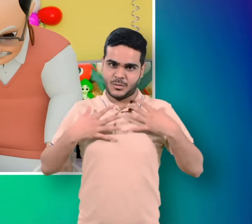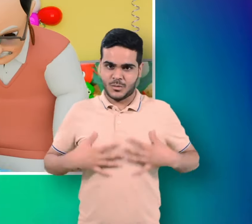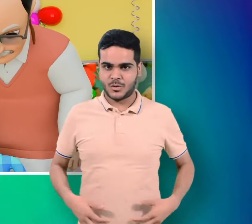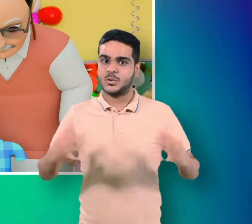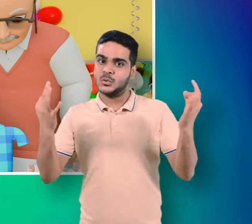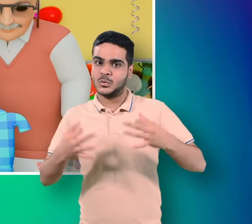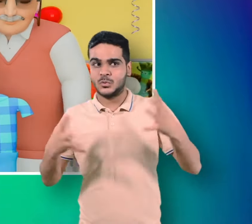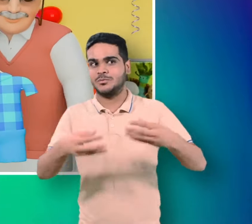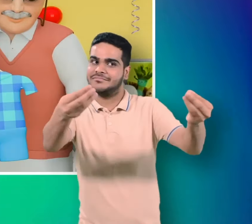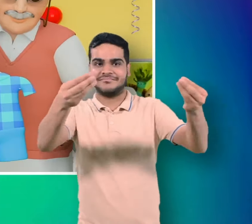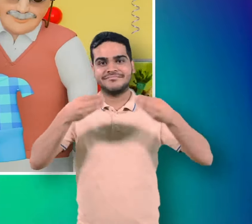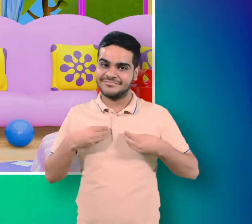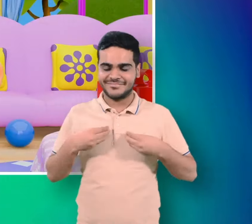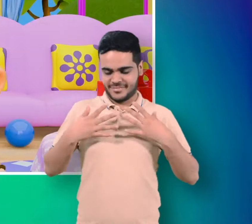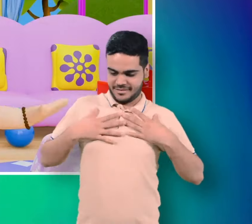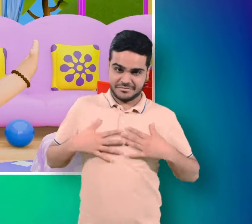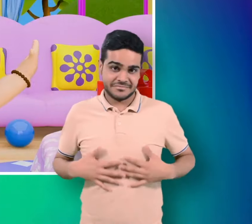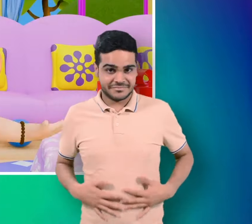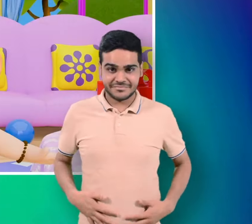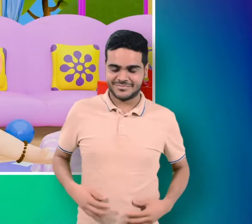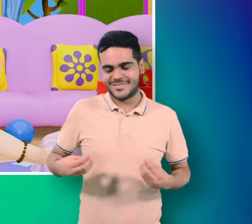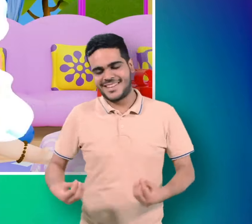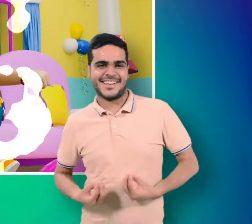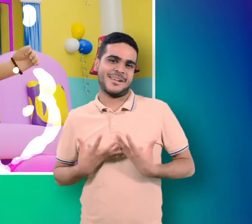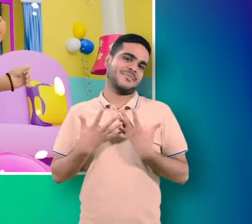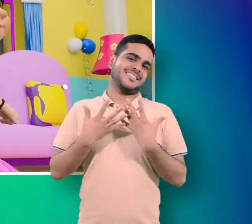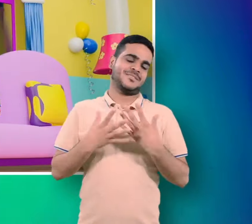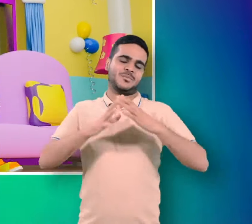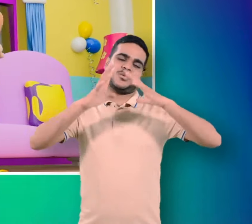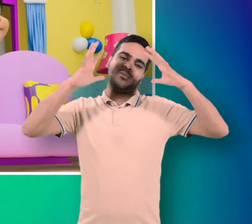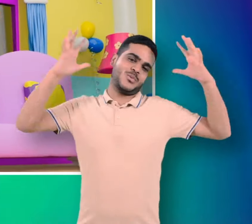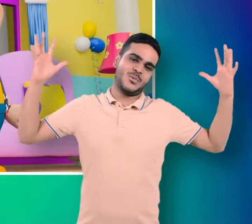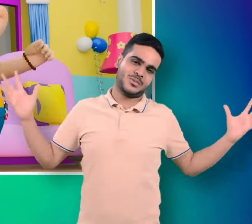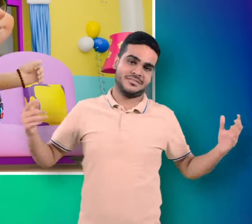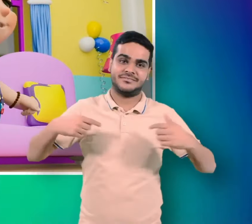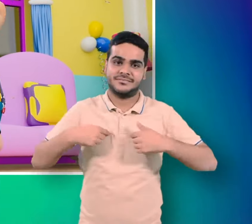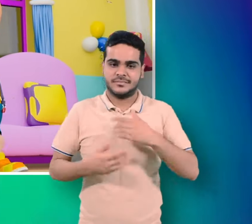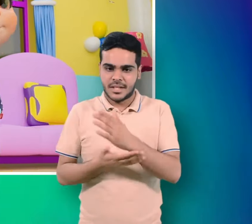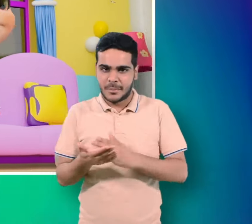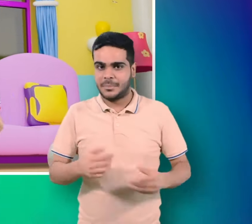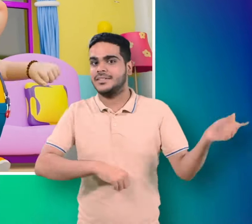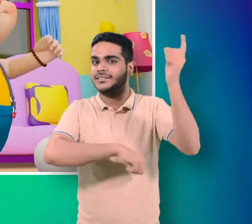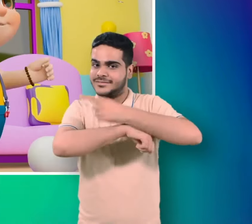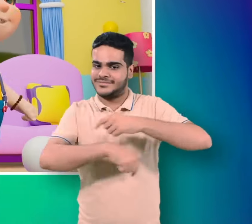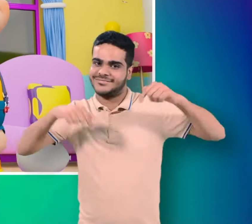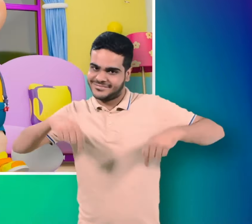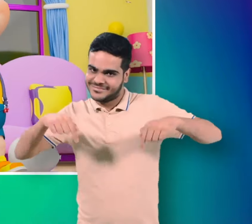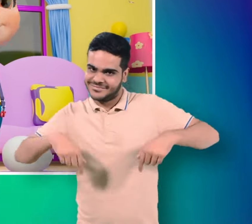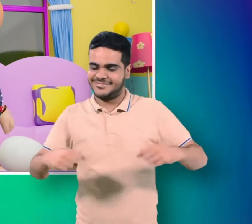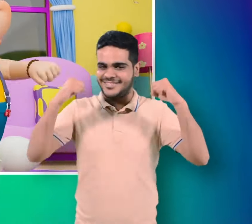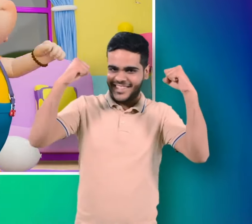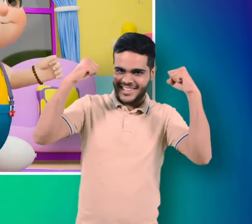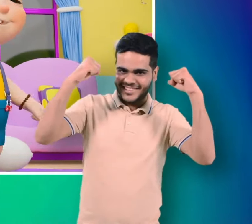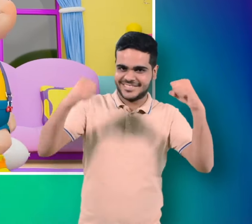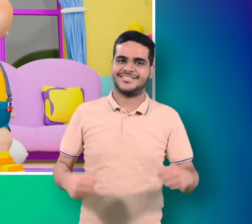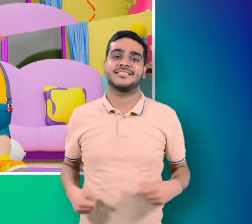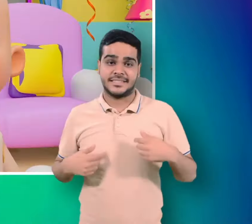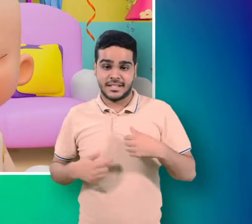कपड़े बढ़िया बढ़िया कपड़े ने बहन कर मुझको बड़ा मजा आया आज